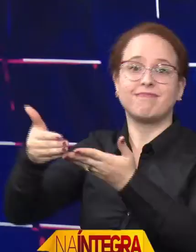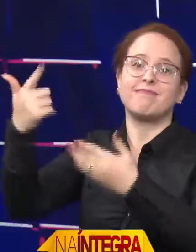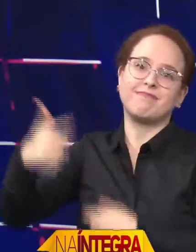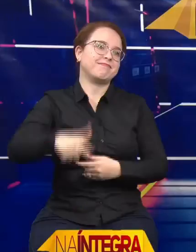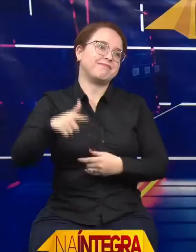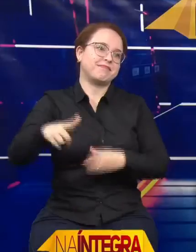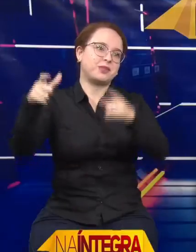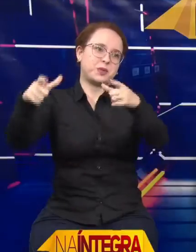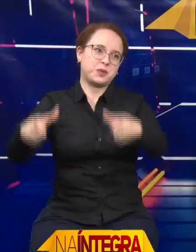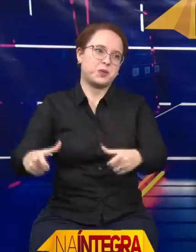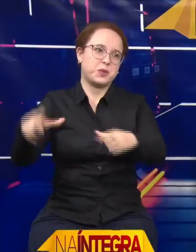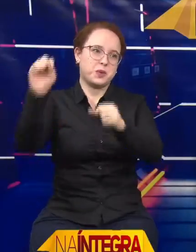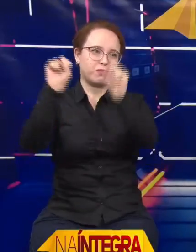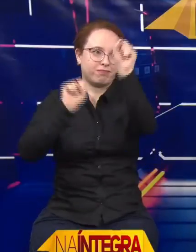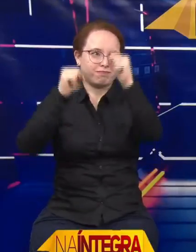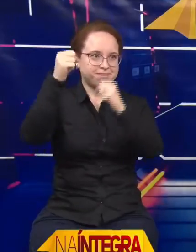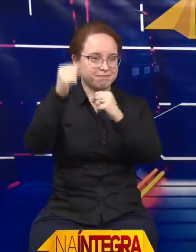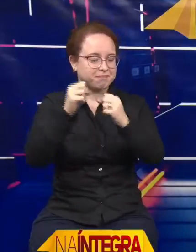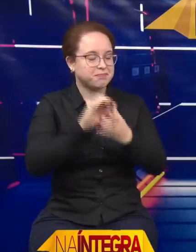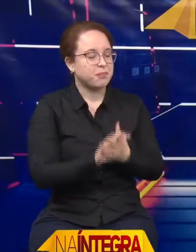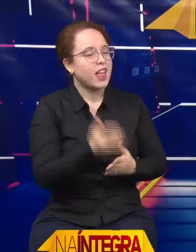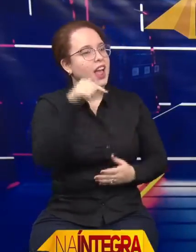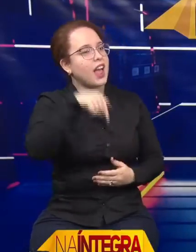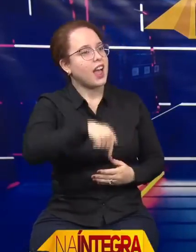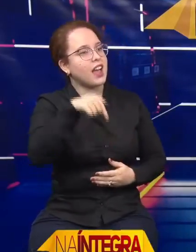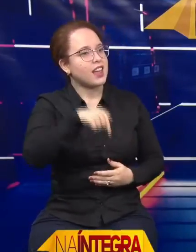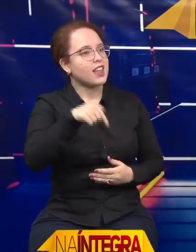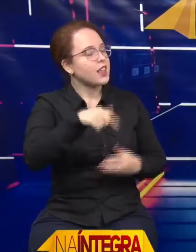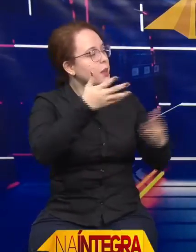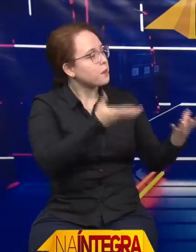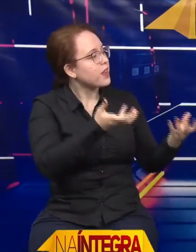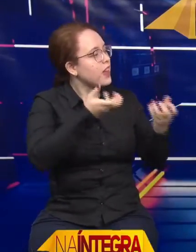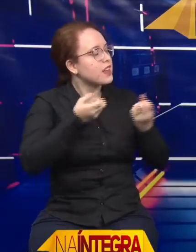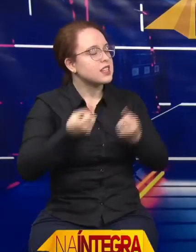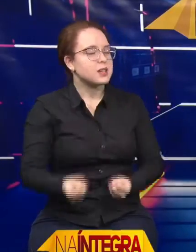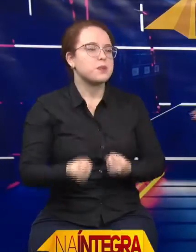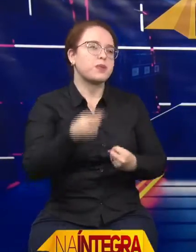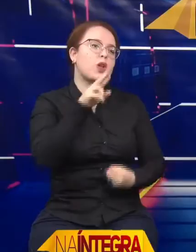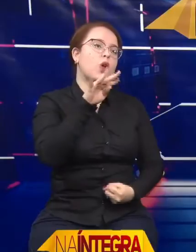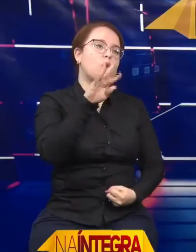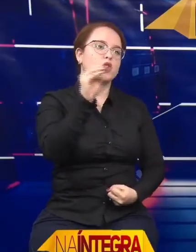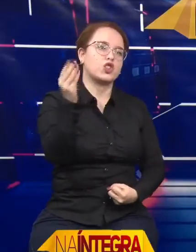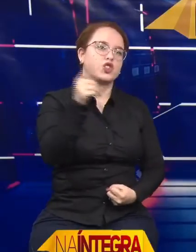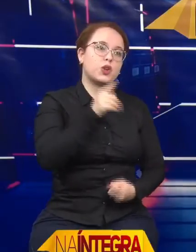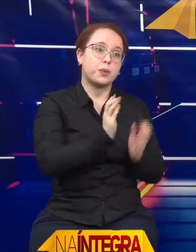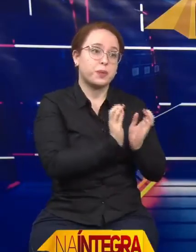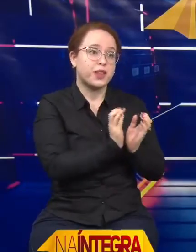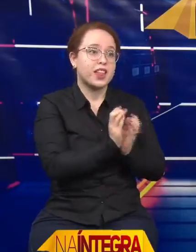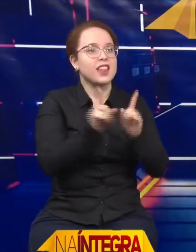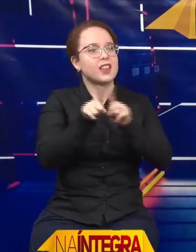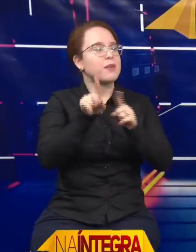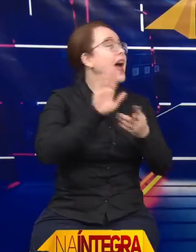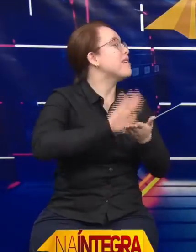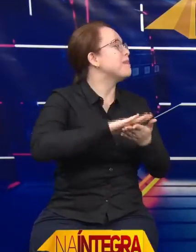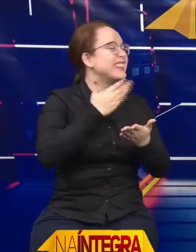É claro, recebendo Rogério das Apais e a intérprete de Libras, seu nome? Amanda.